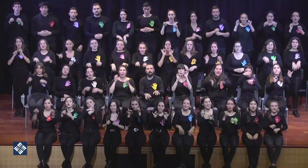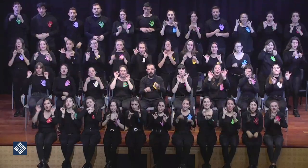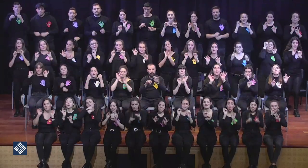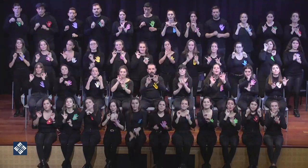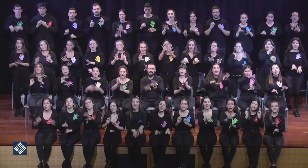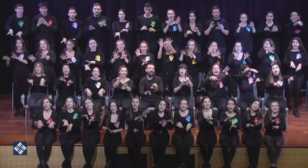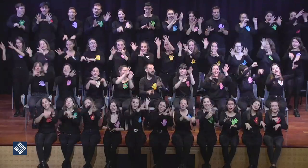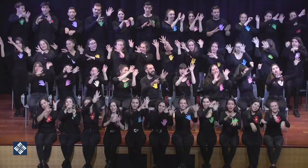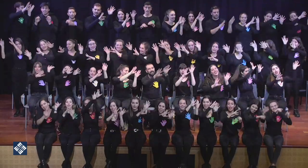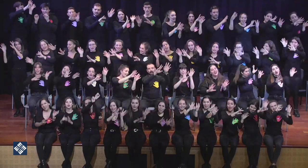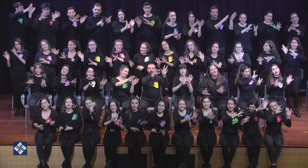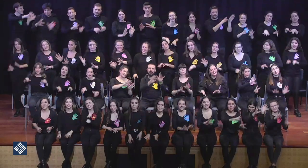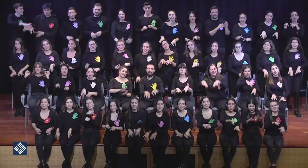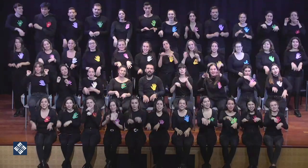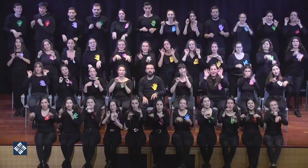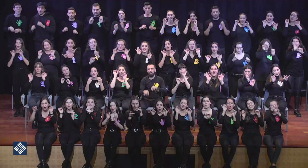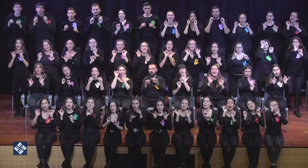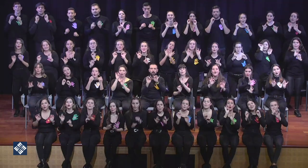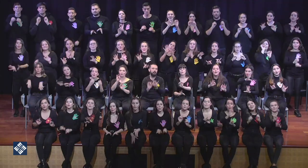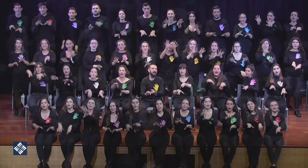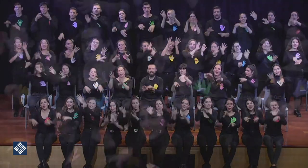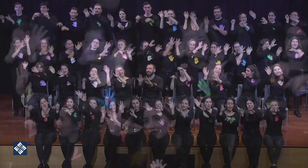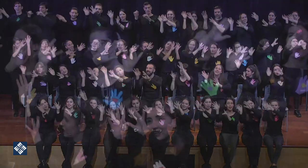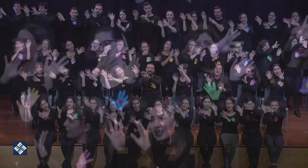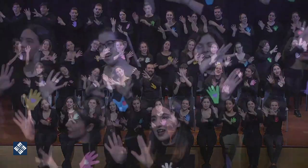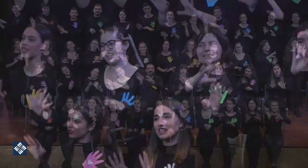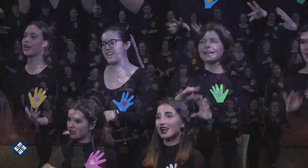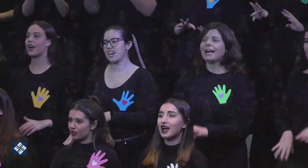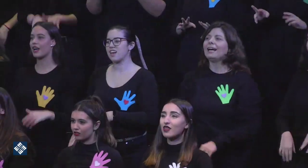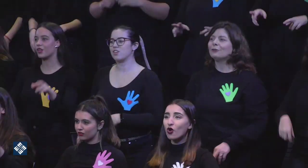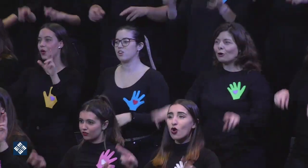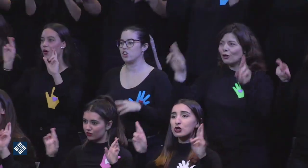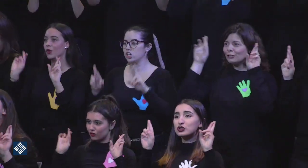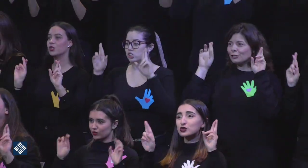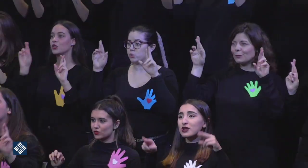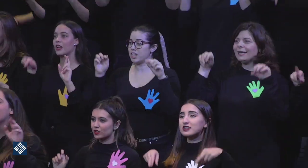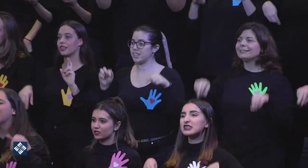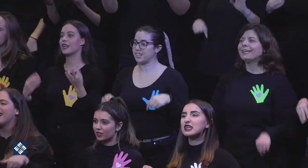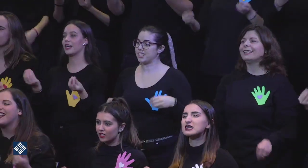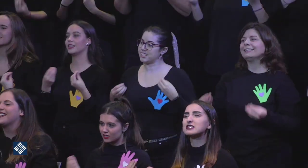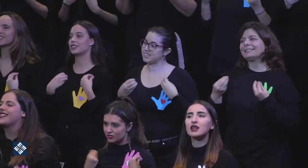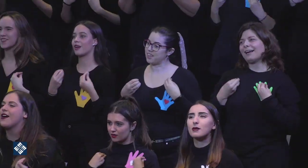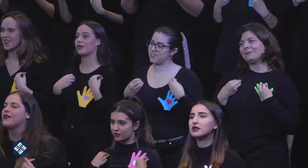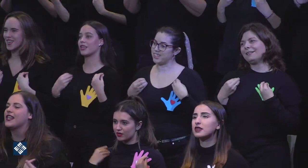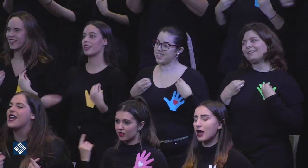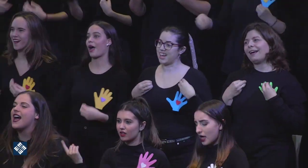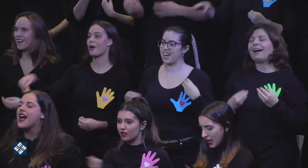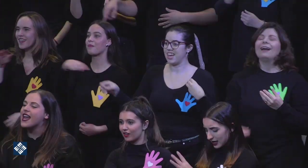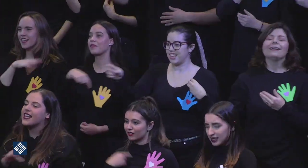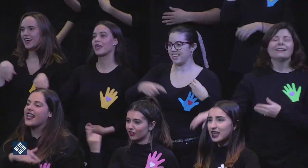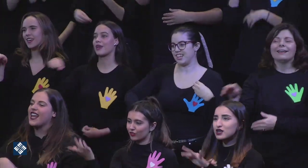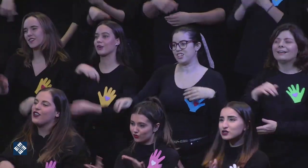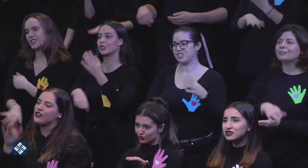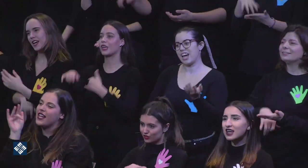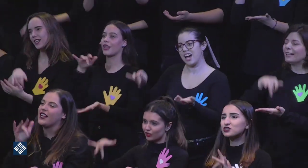Magia que ha venido, magia que ha llegado, suerte de esta vida que nos ha